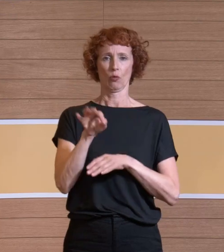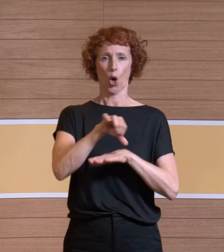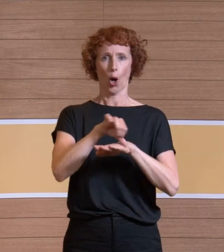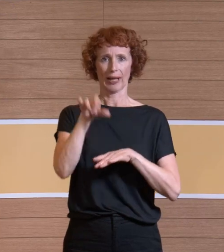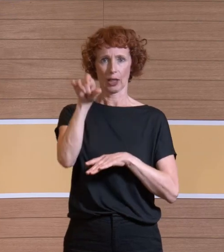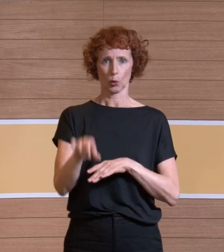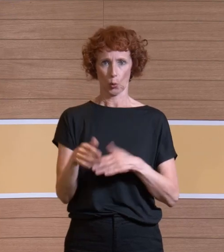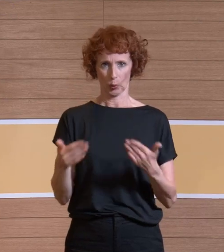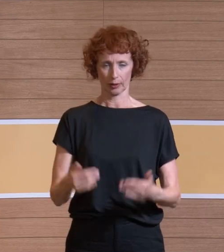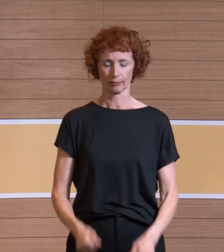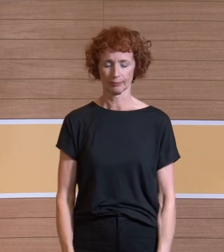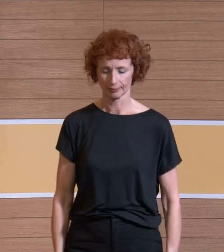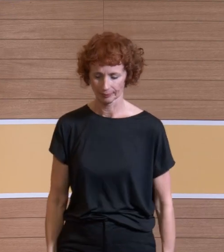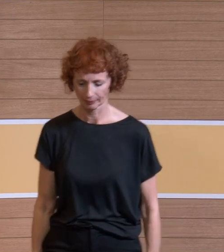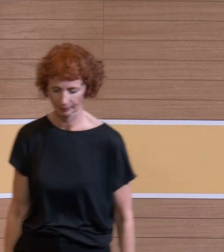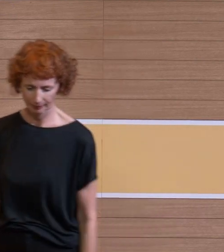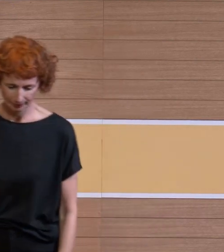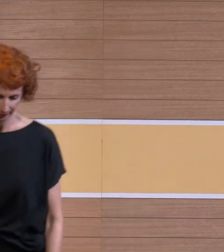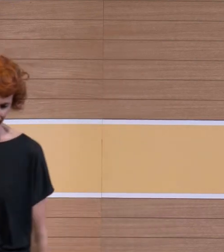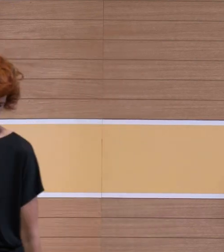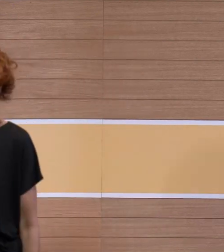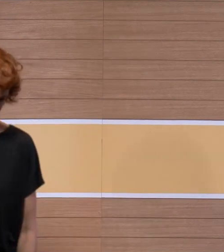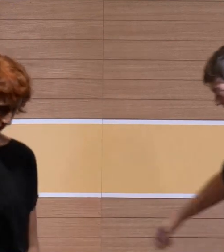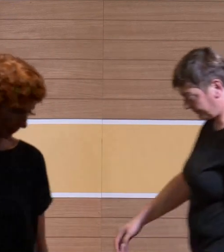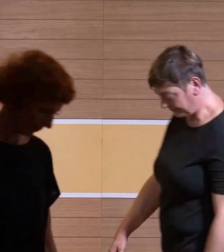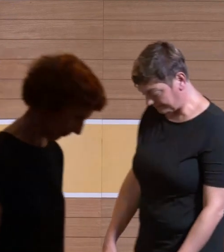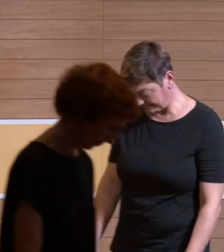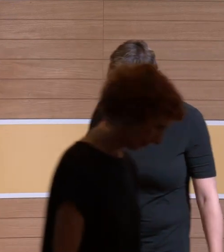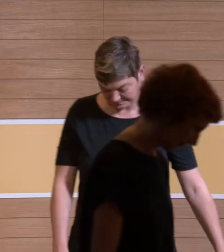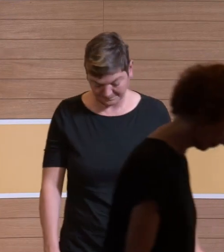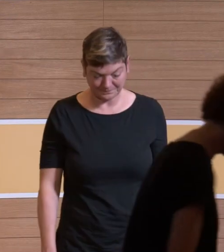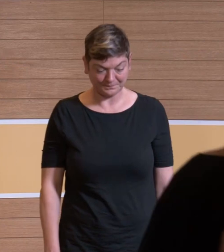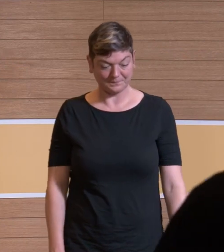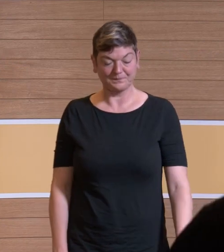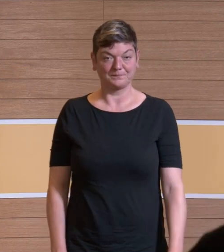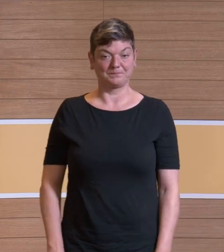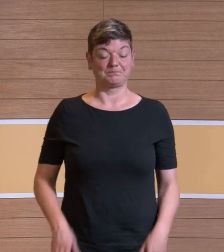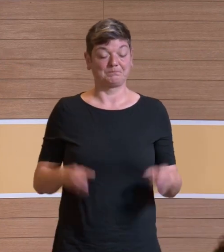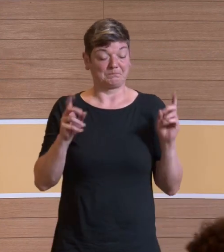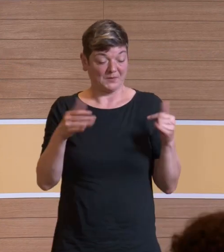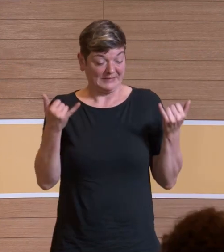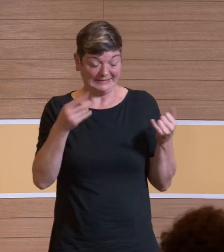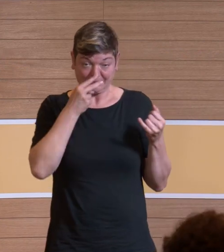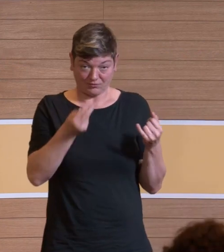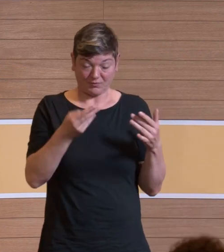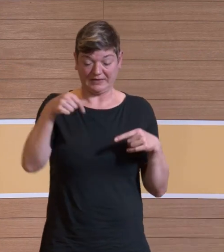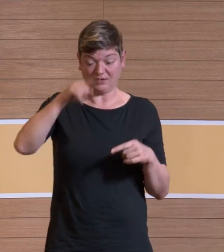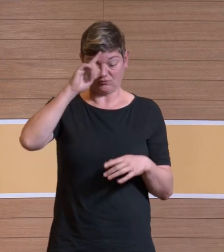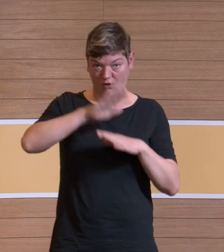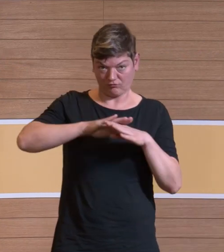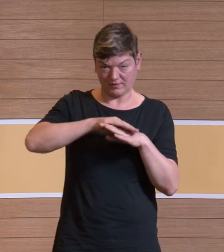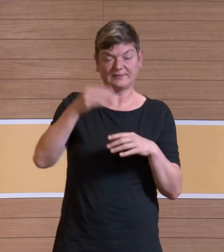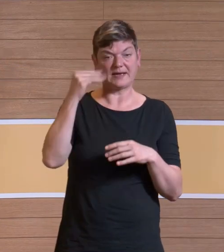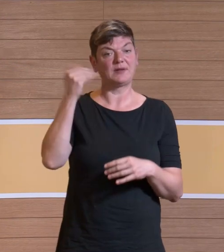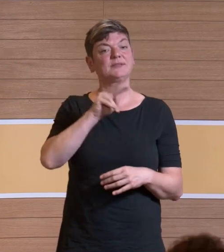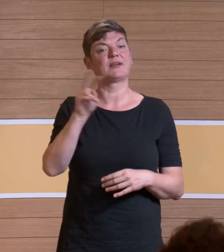System. Das war eigentlich so ein ganz wesentlicher Punkt von Romano. Ja, wenn man sich jetzt anschaut, bei uns in Deutschland gab es ja